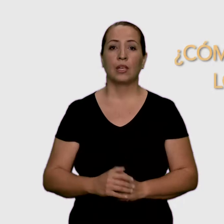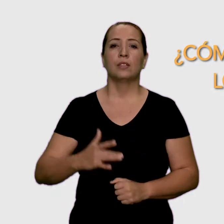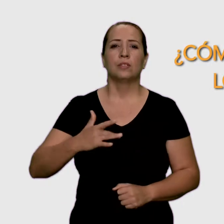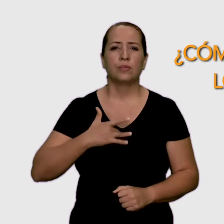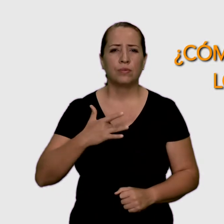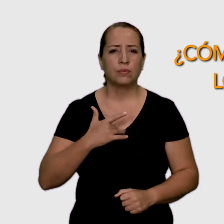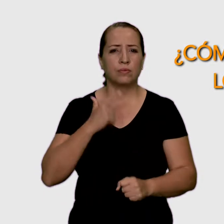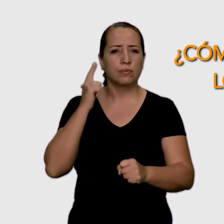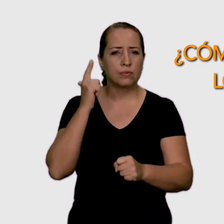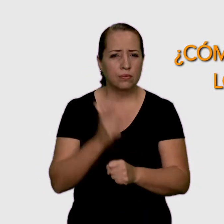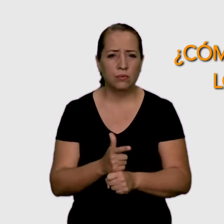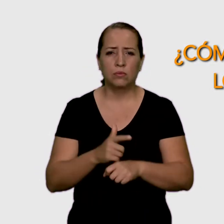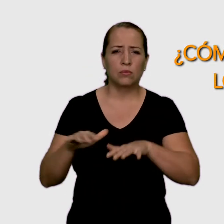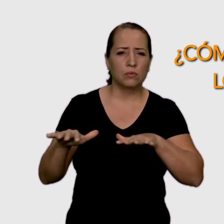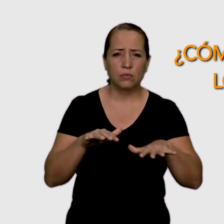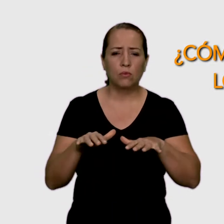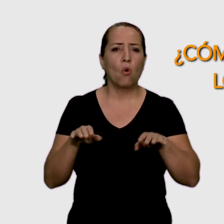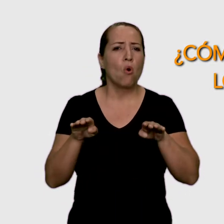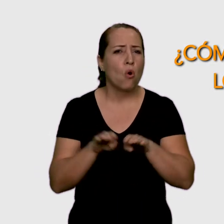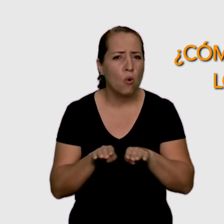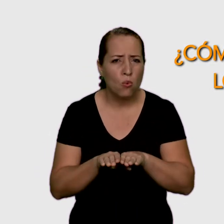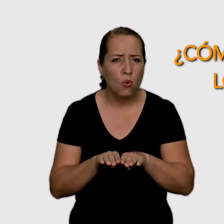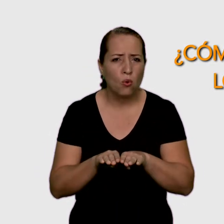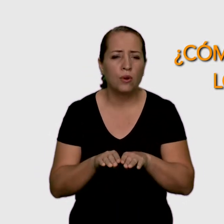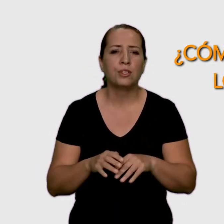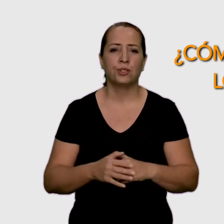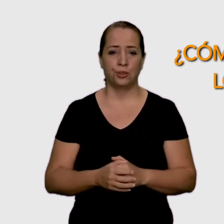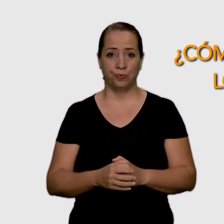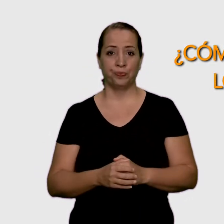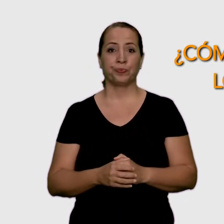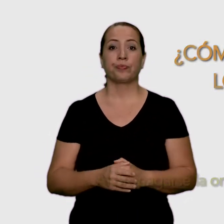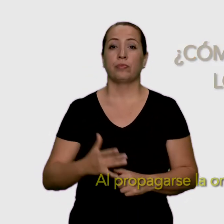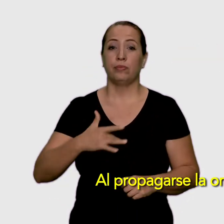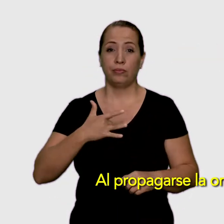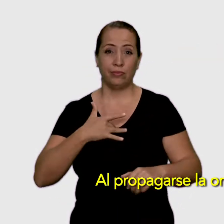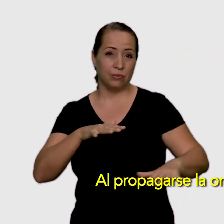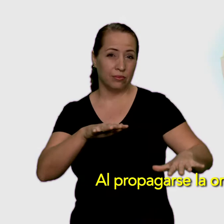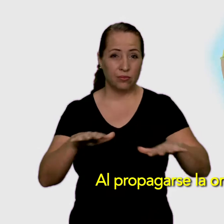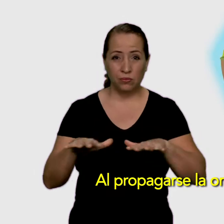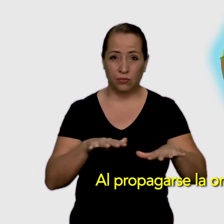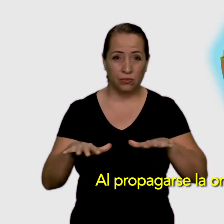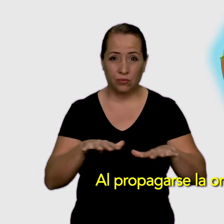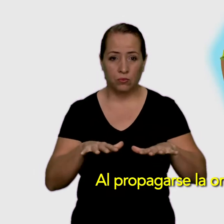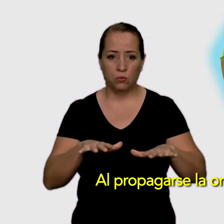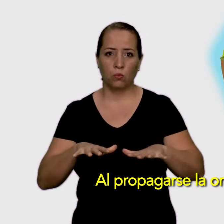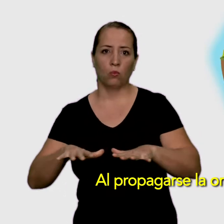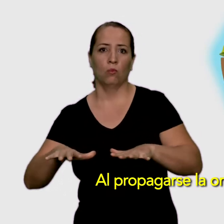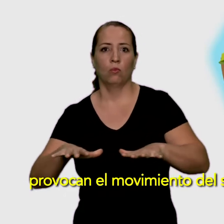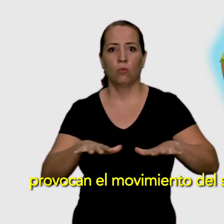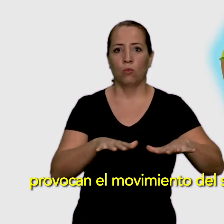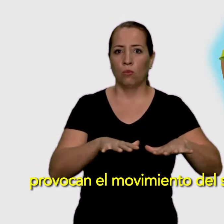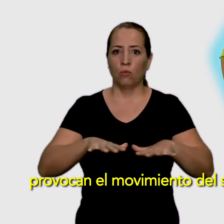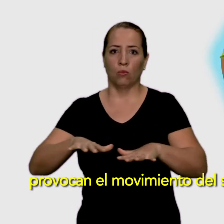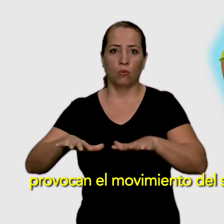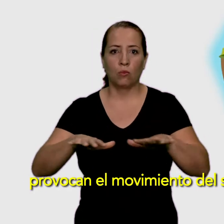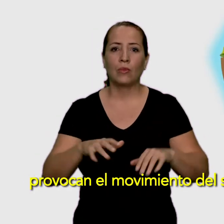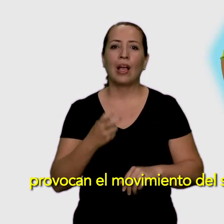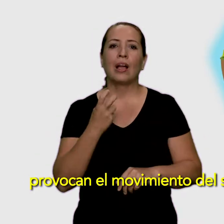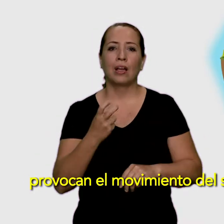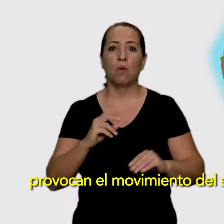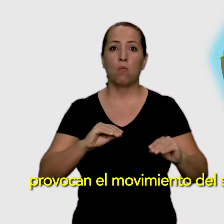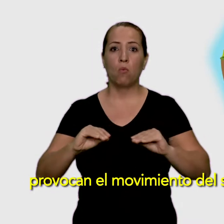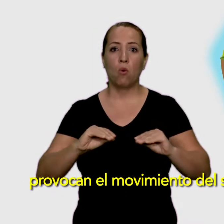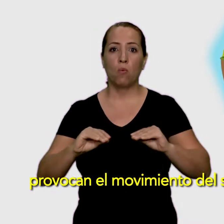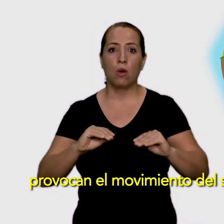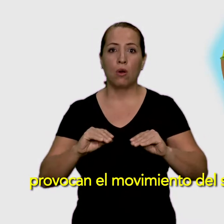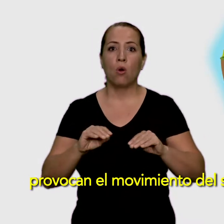¿Cómo se detectan los sismos? Al propagarse las ondas sísmicas, provocan el